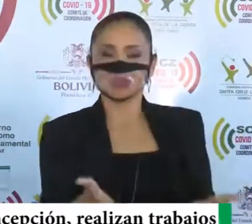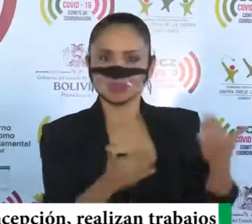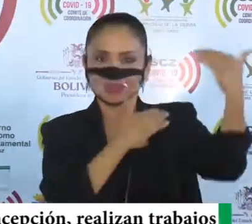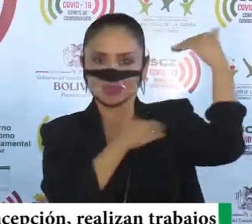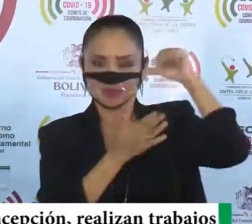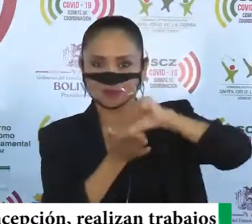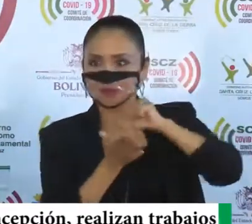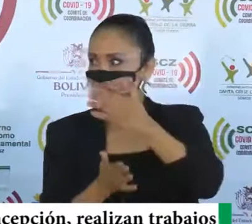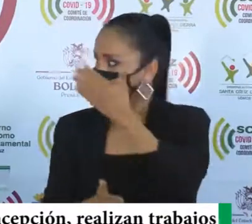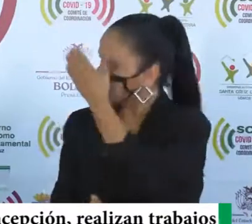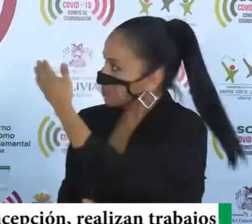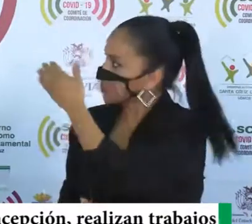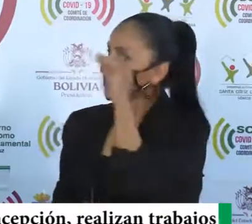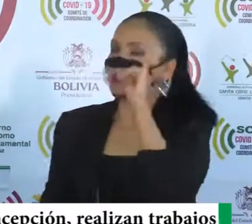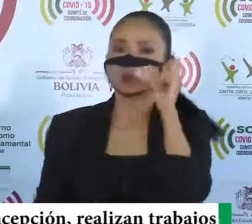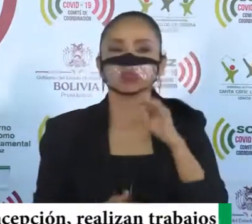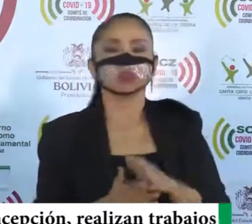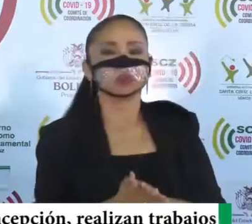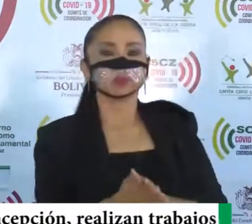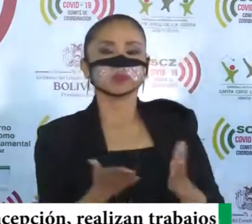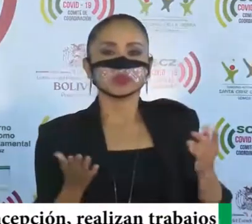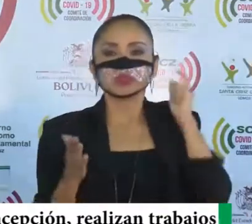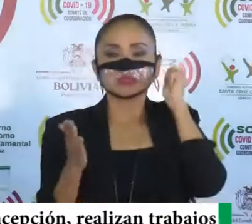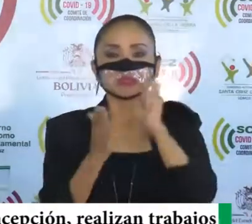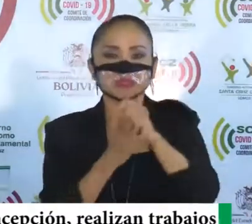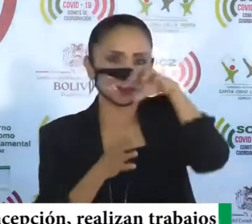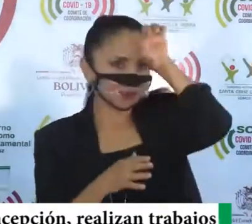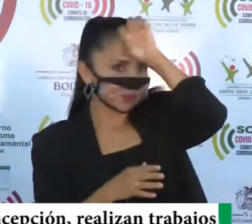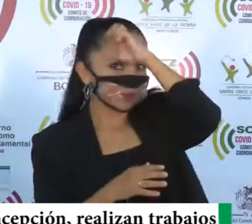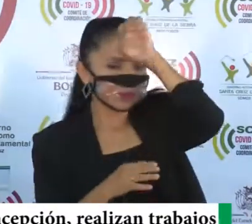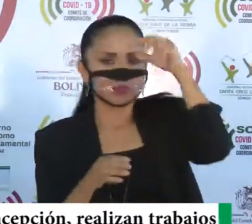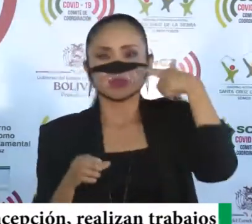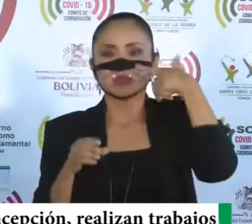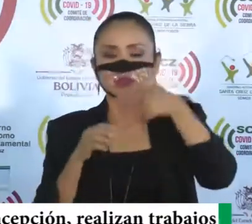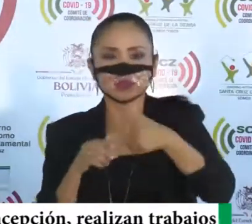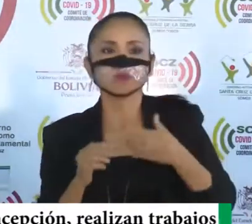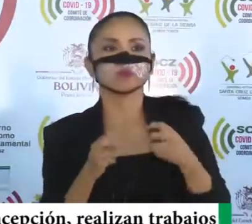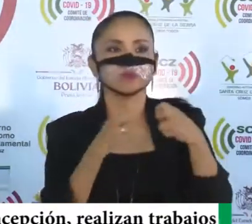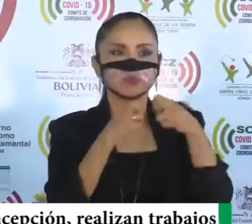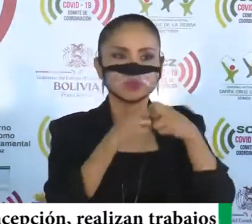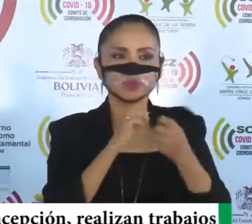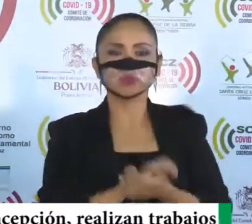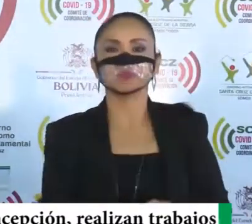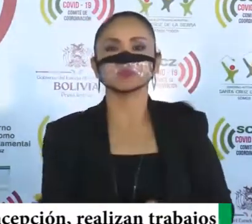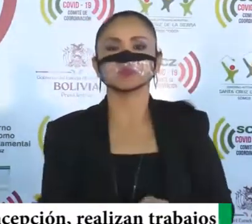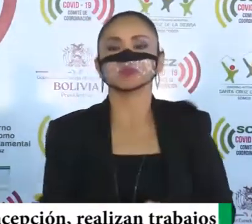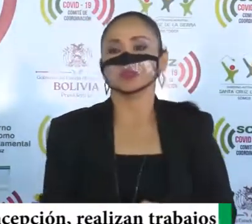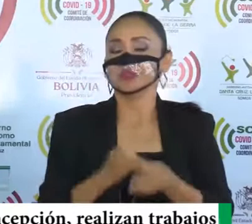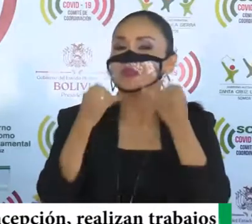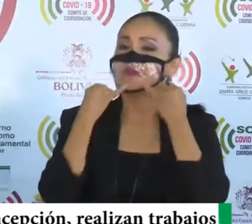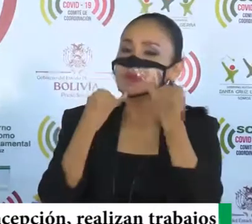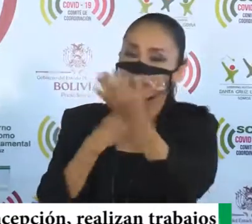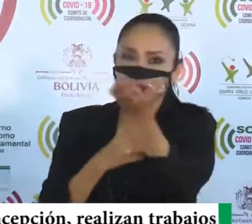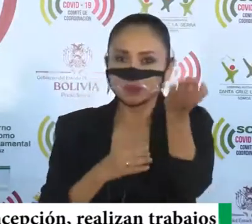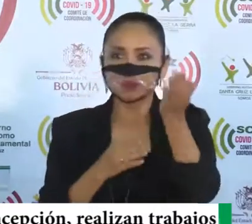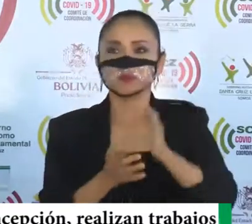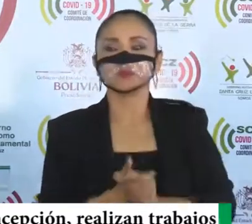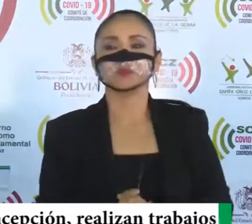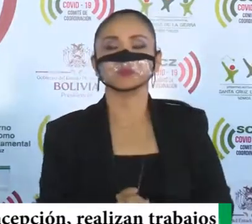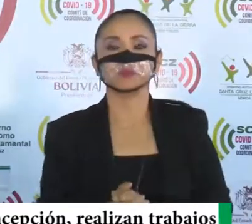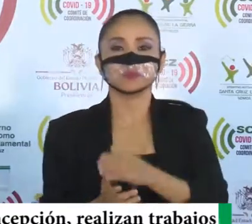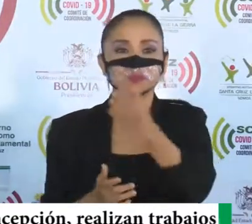quienes son los que están, ejecutando con las brigadas médicas, en nuestros municipios, hoy es así, que informamos, para que,